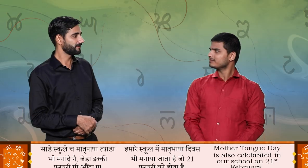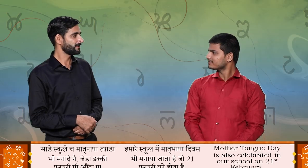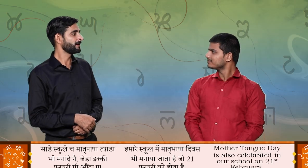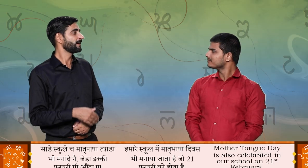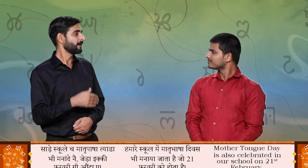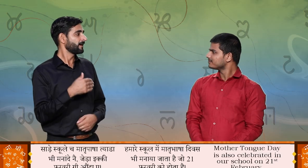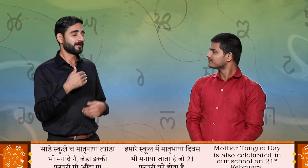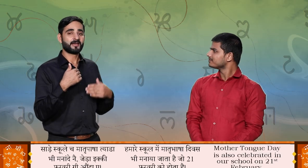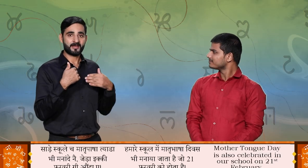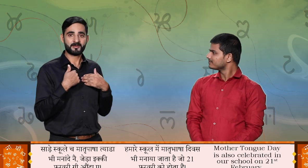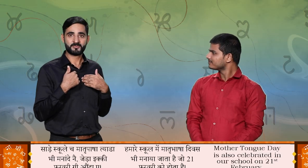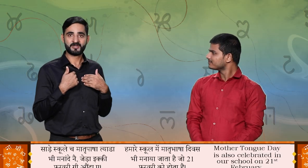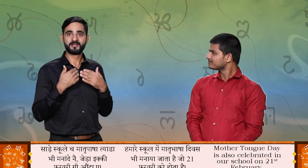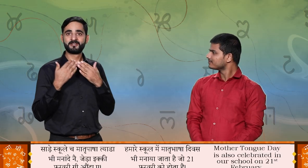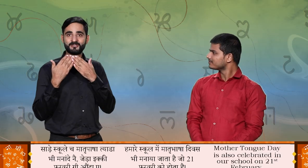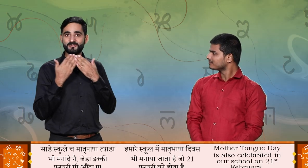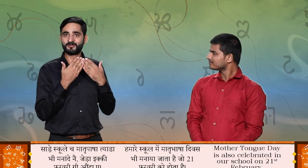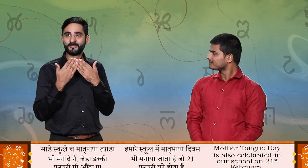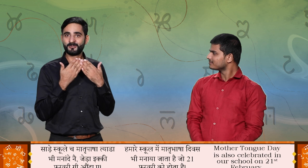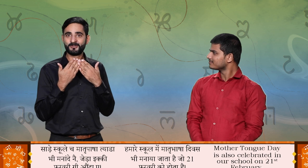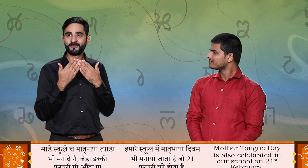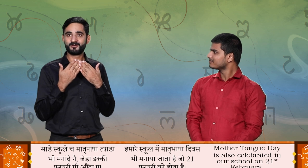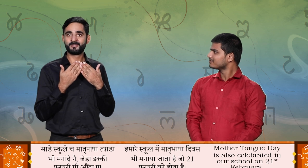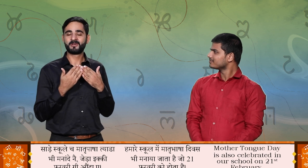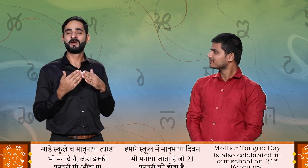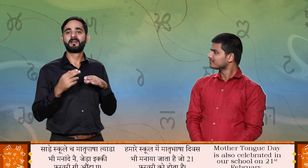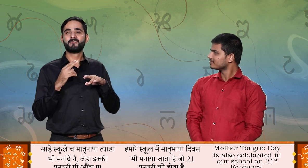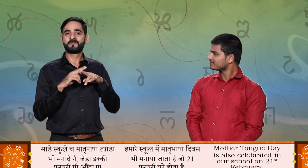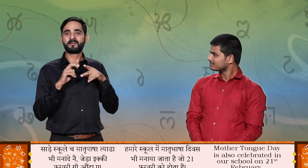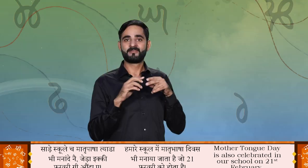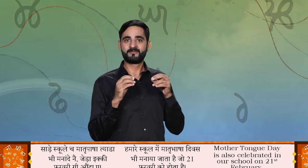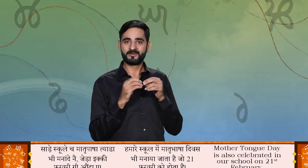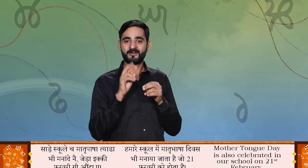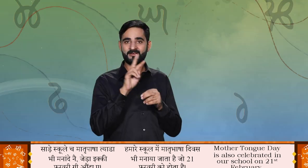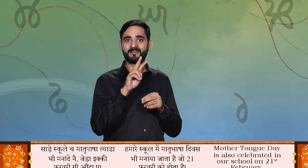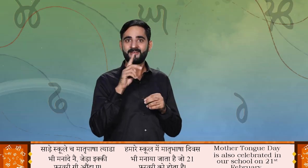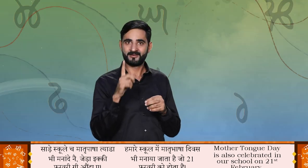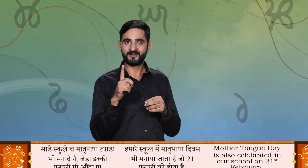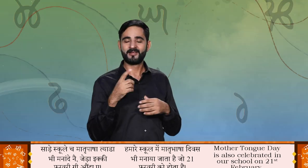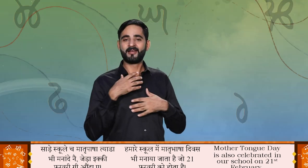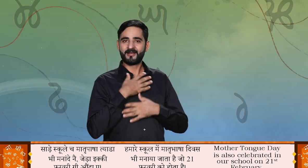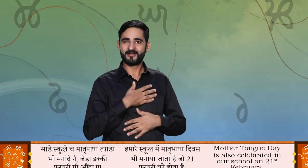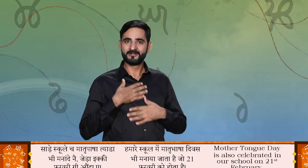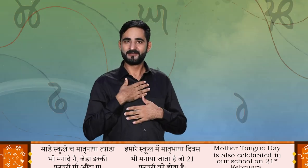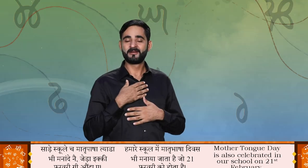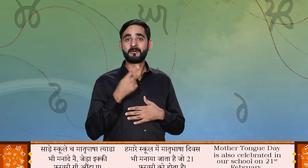साड़ स्कूले च मात्र पाश आत्याडवी मनान देन है जेडा इकी फरवरी गी अउंदा है